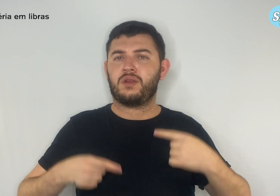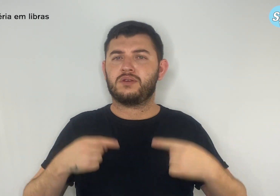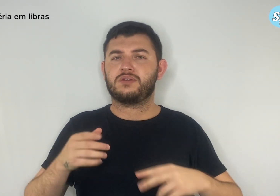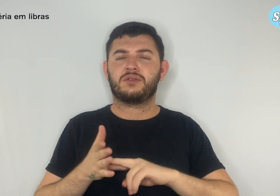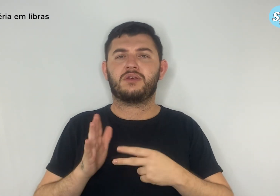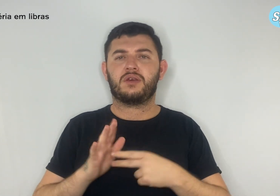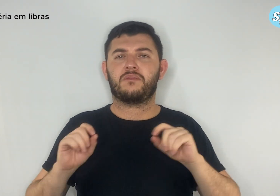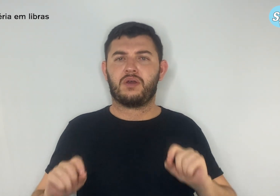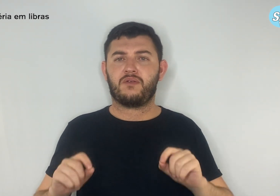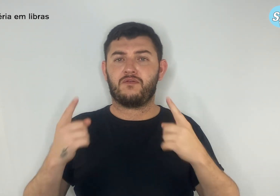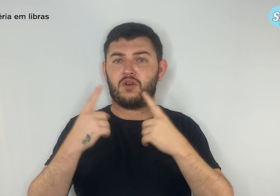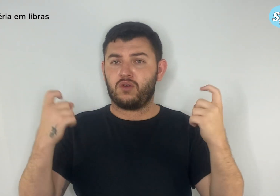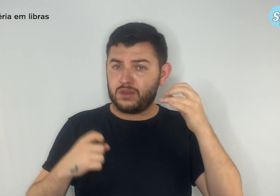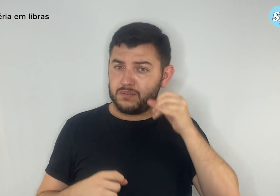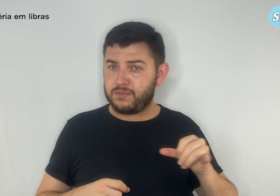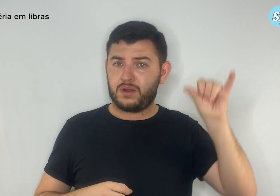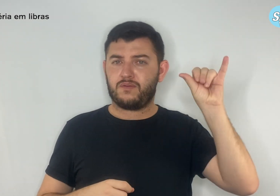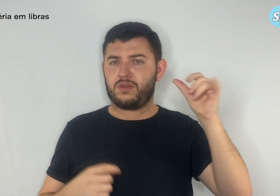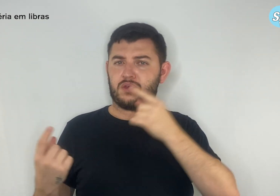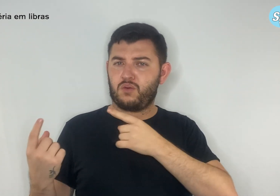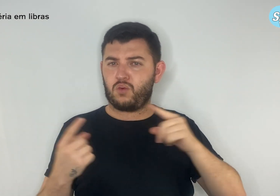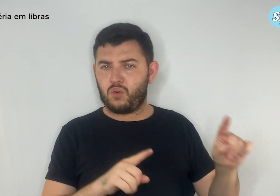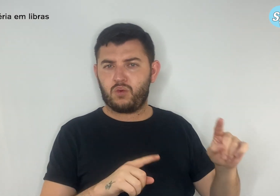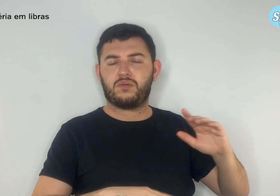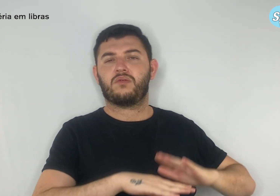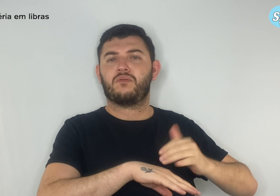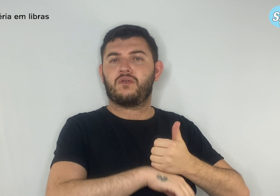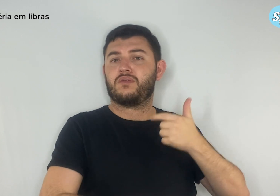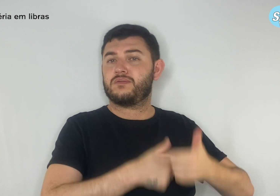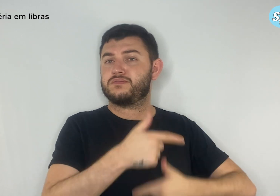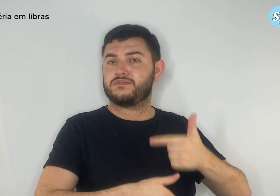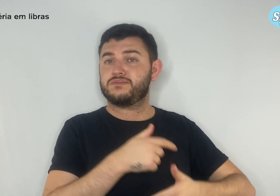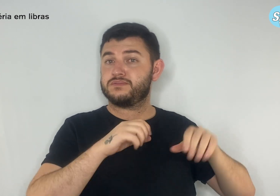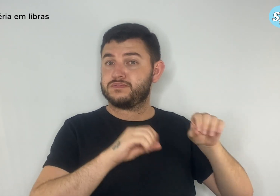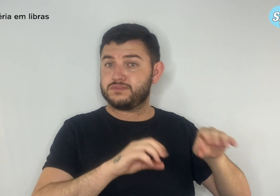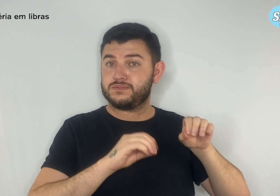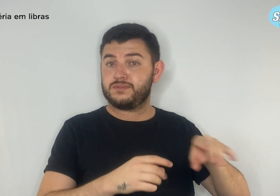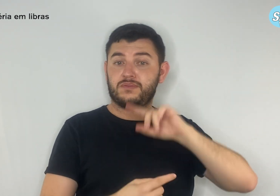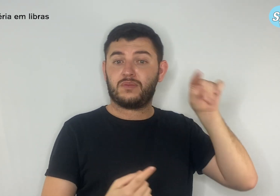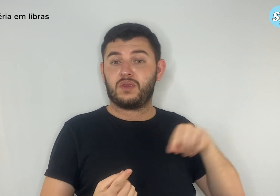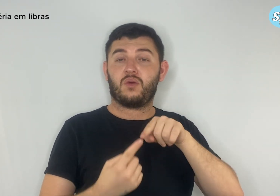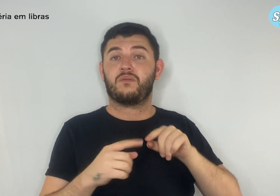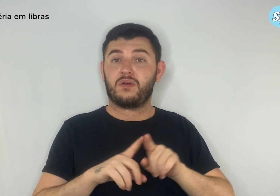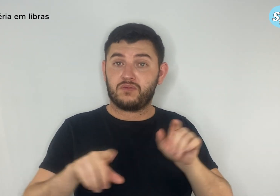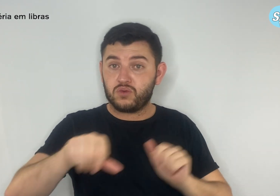violência contra os profissionais do Magistério e para tornar esta uma pauta